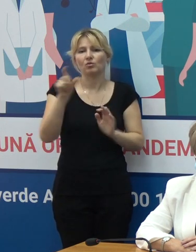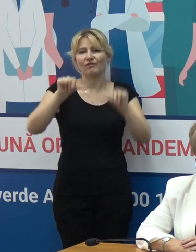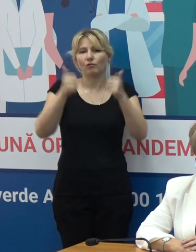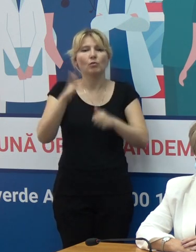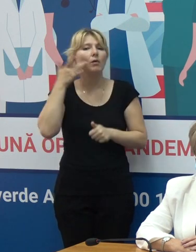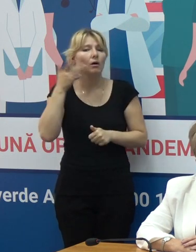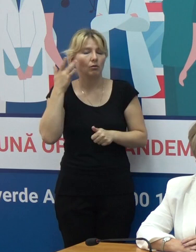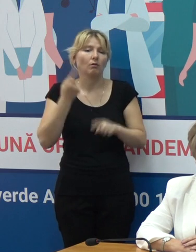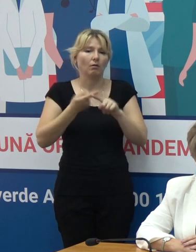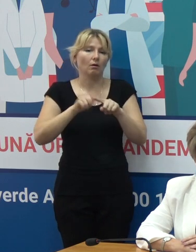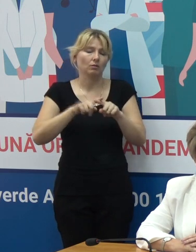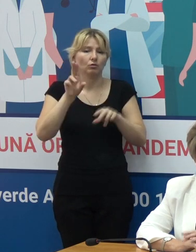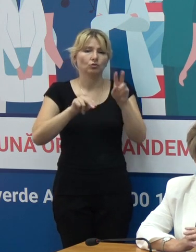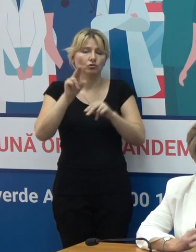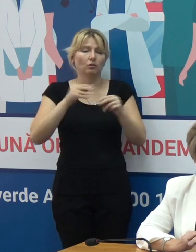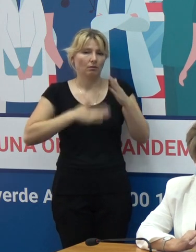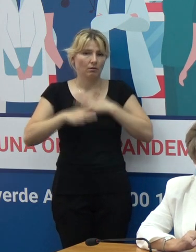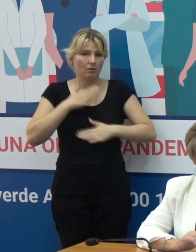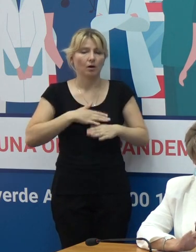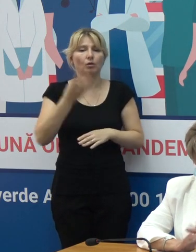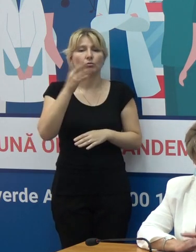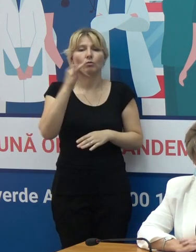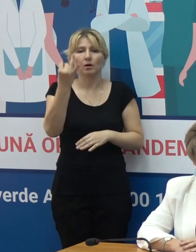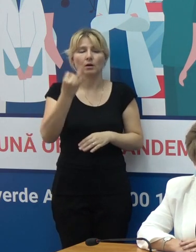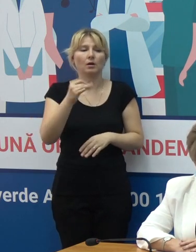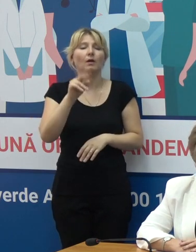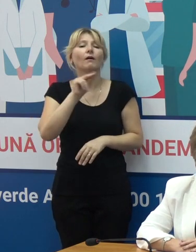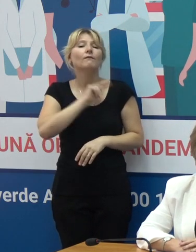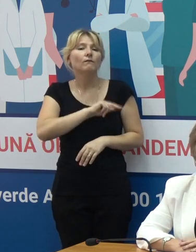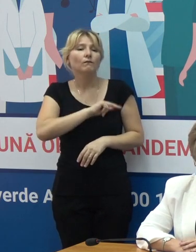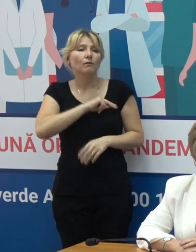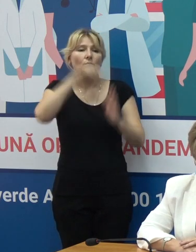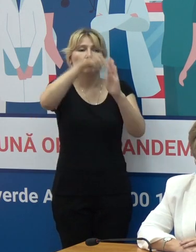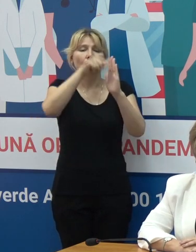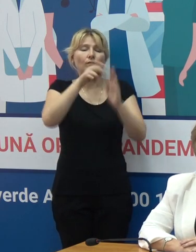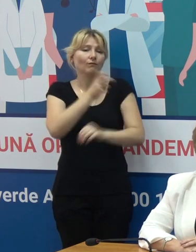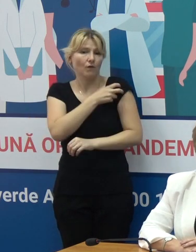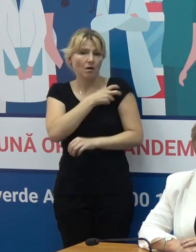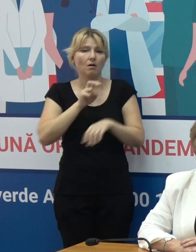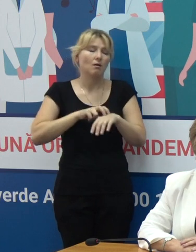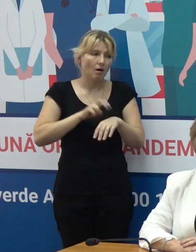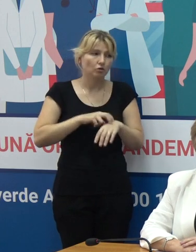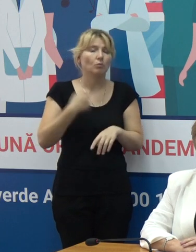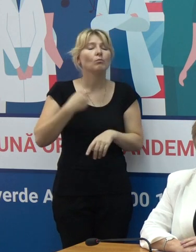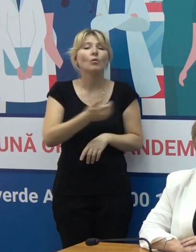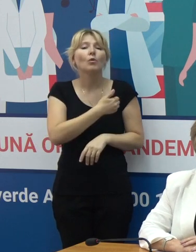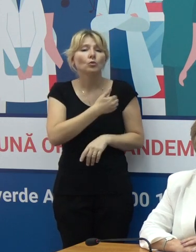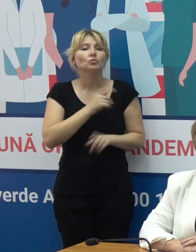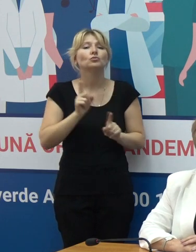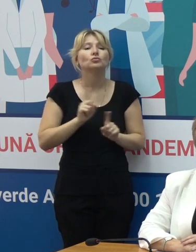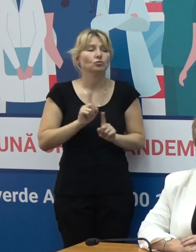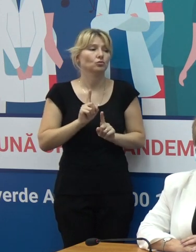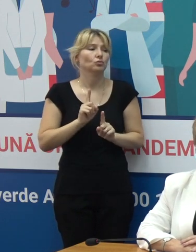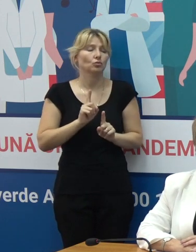ca și lucrători medicali ne așteptăm, pentru că orice vaccin